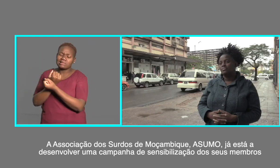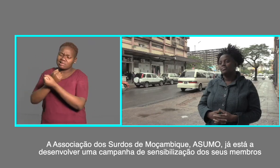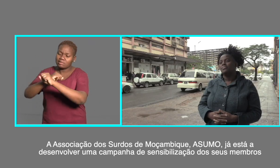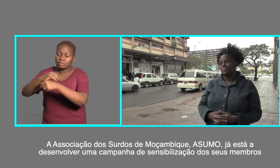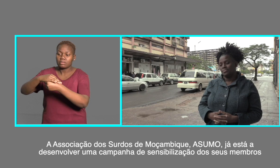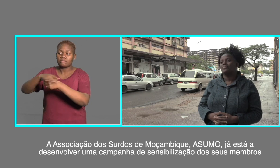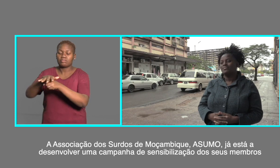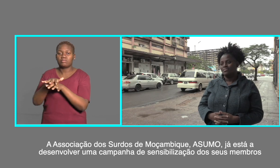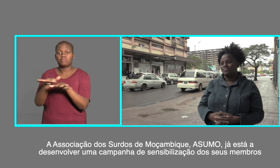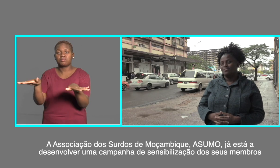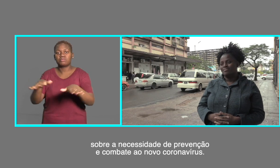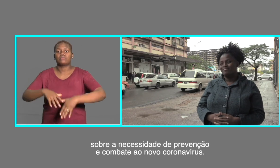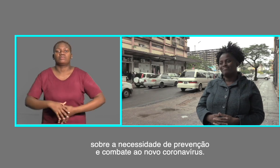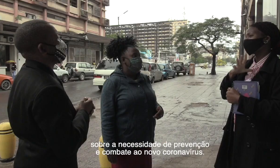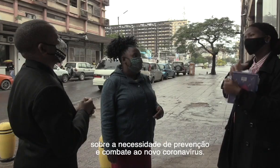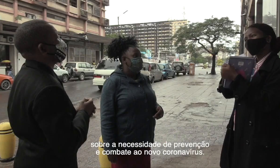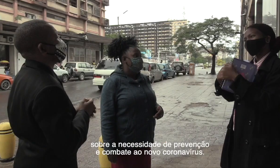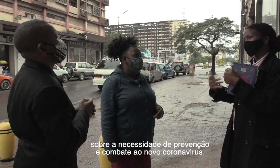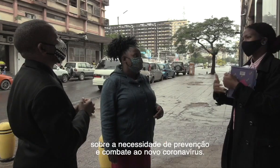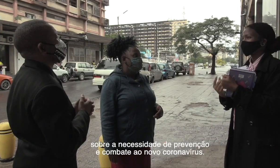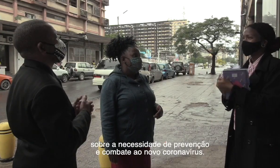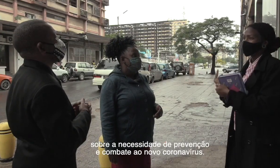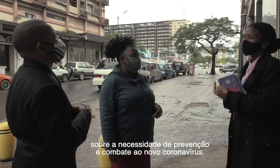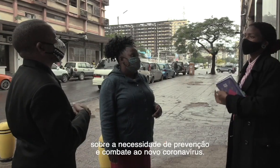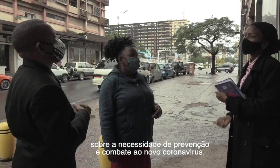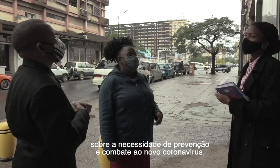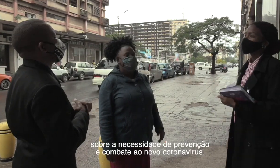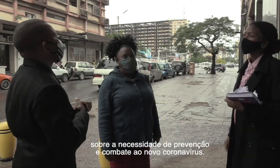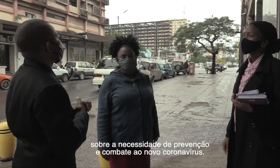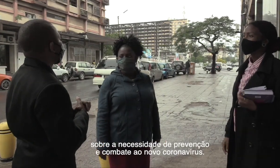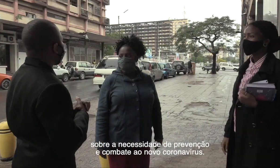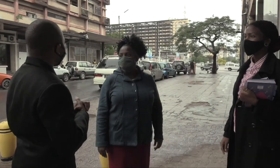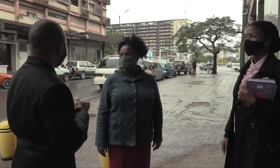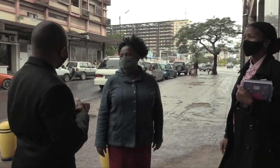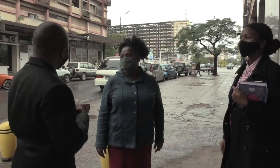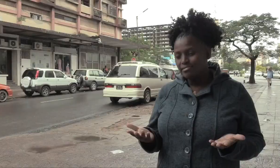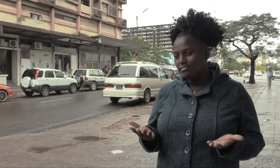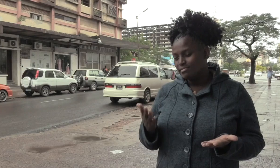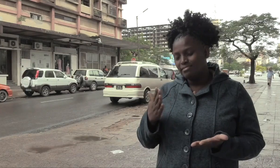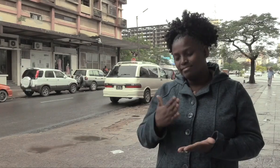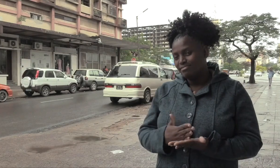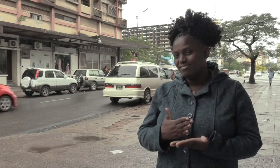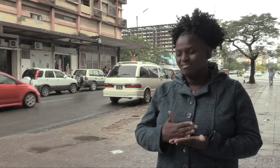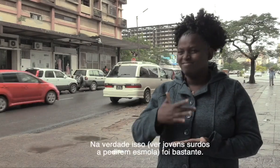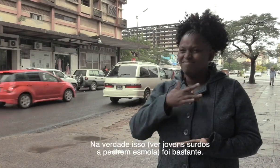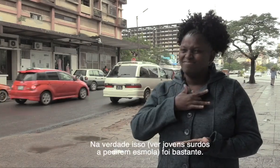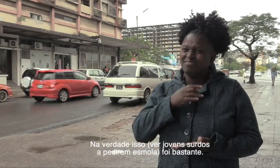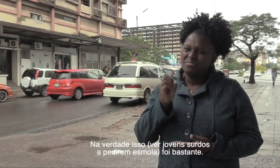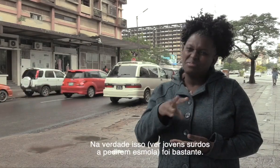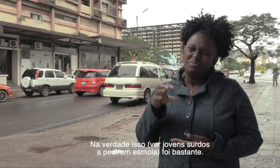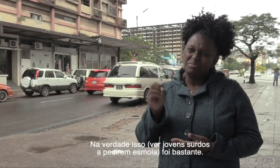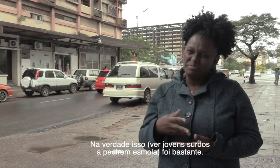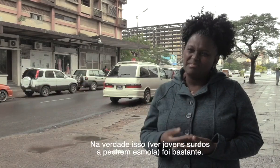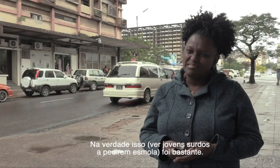sensibilização dos seus membros sobre a necessidade de prevenção e combate ao novo coronavírus. Bom, na